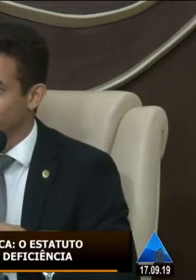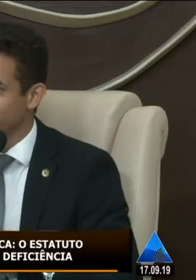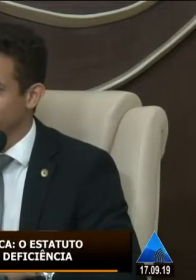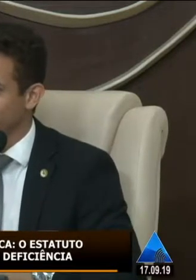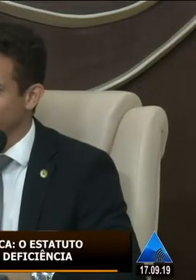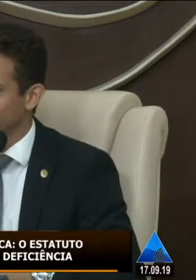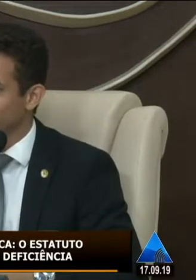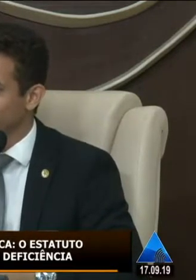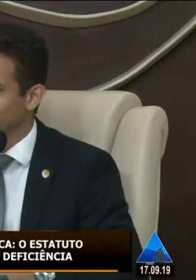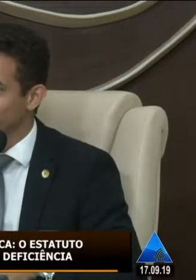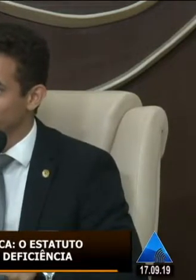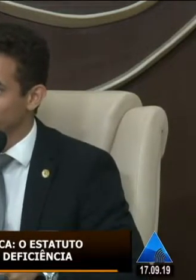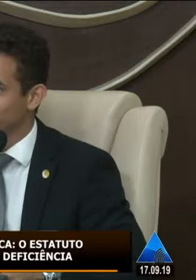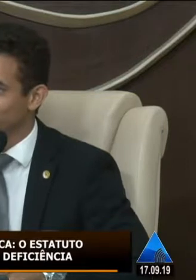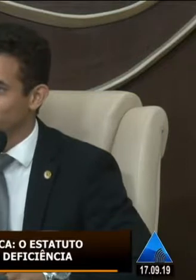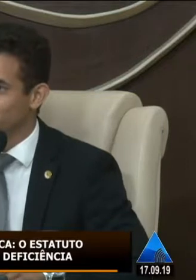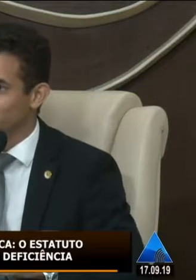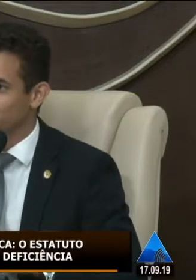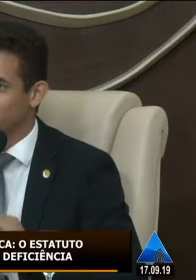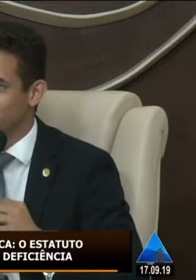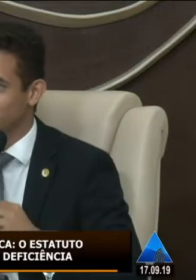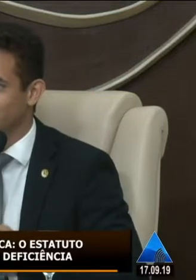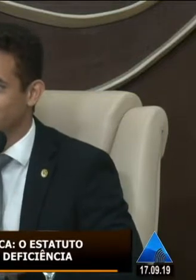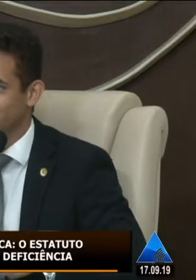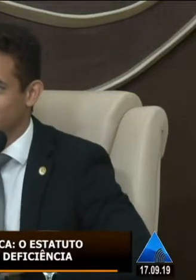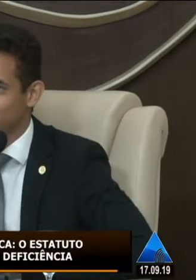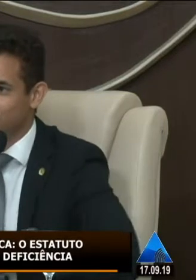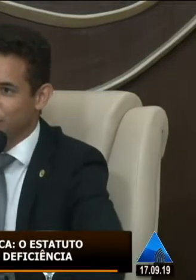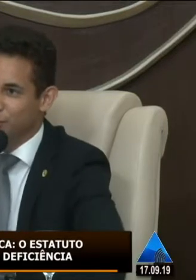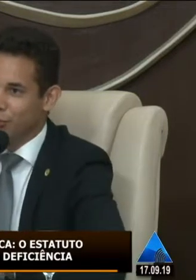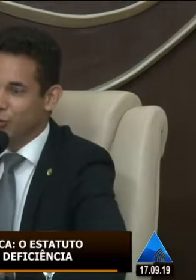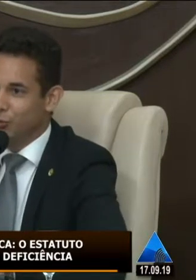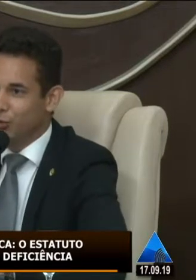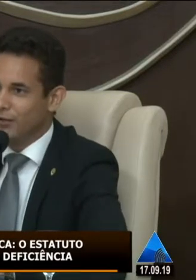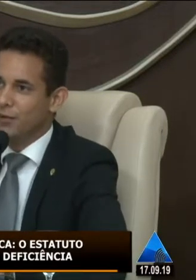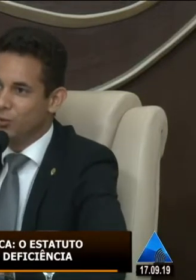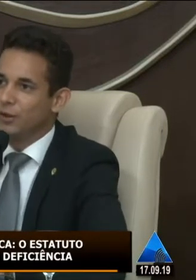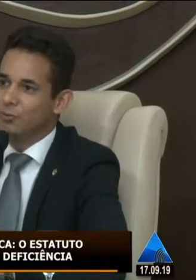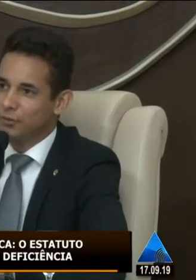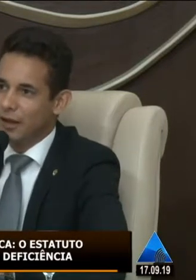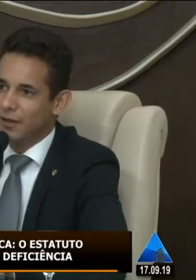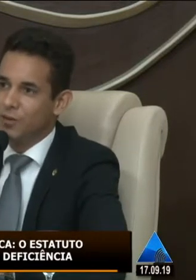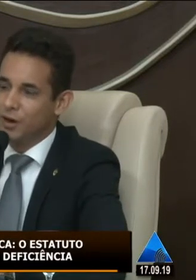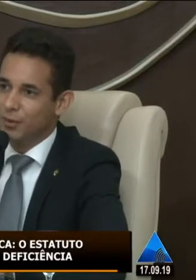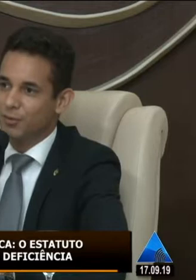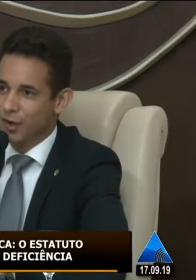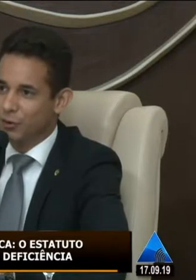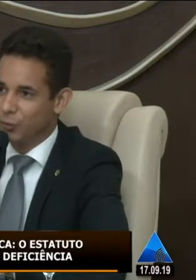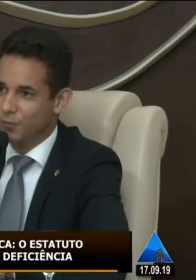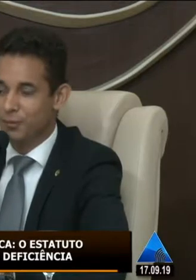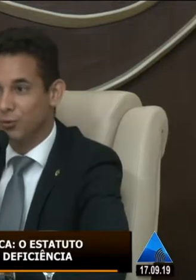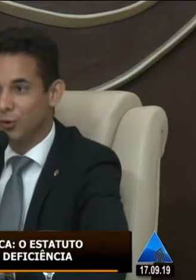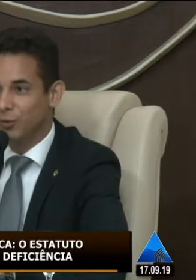eu acho que não foi à toa que o povo de Mossoró resolveu eleger o deputado mais jovem do estado sem nunca ter disputado nenhuma campanha de